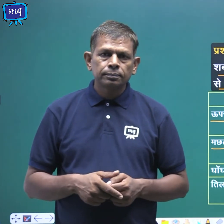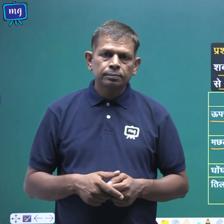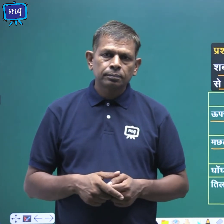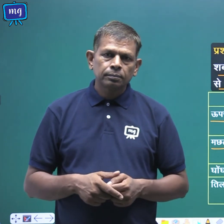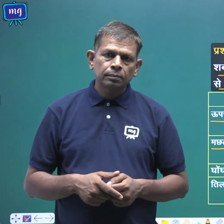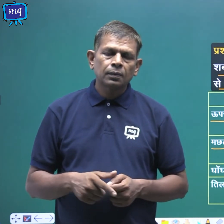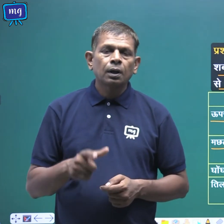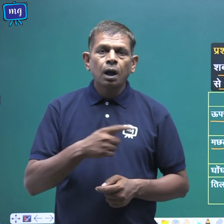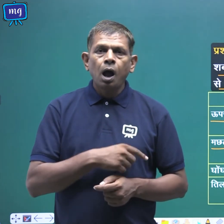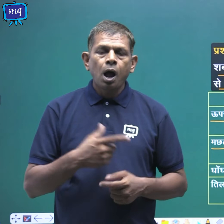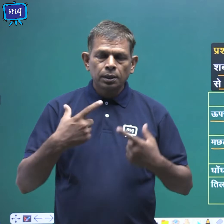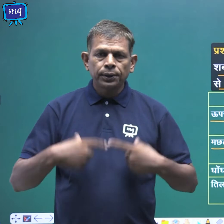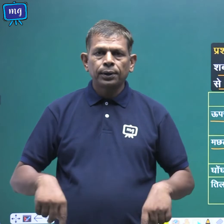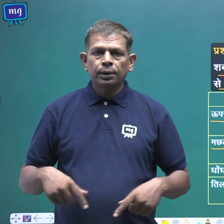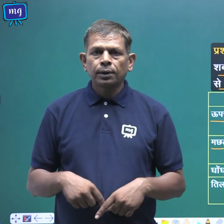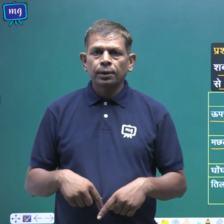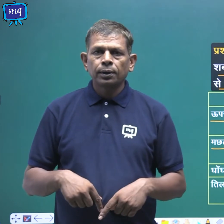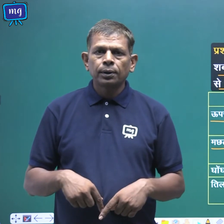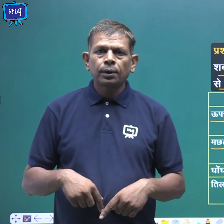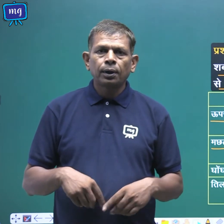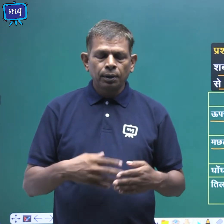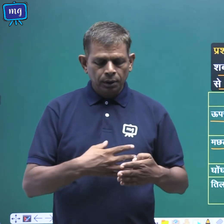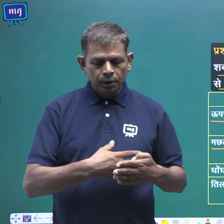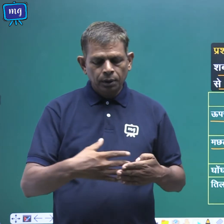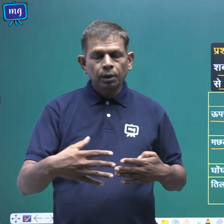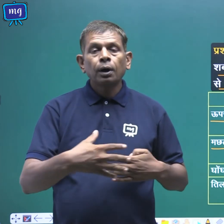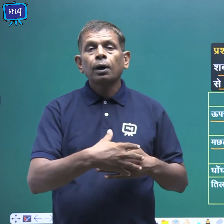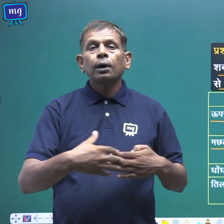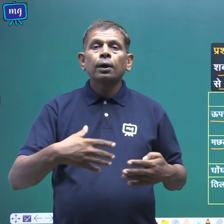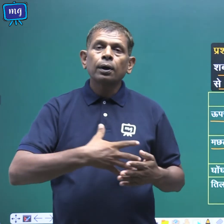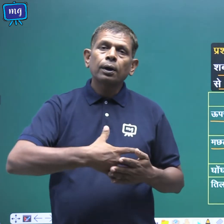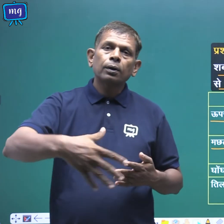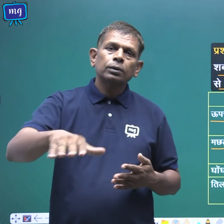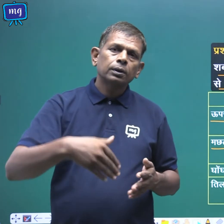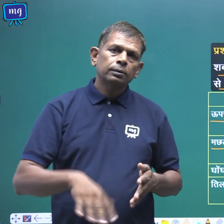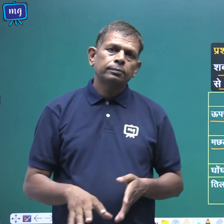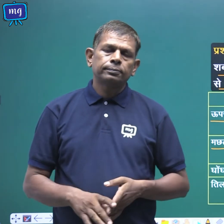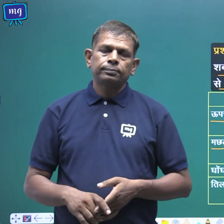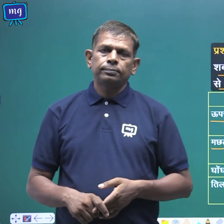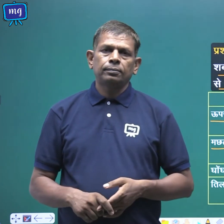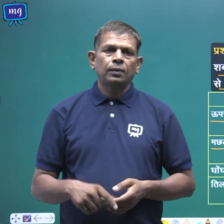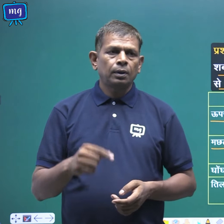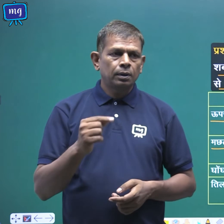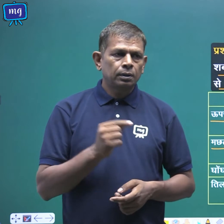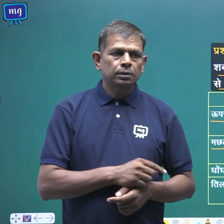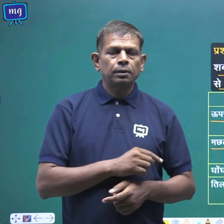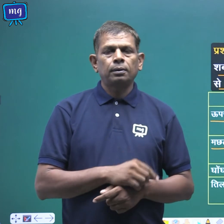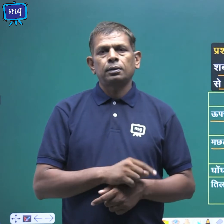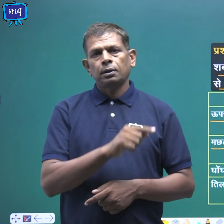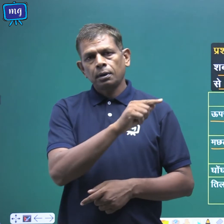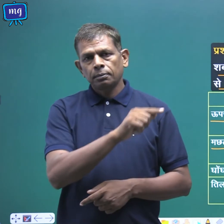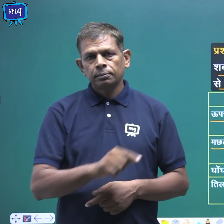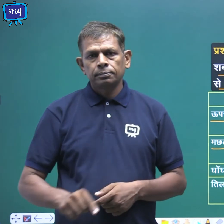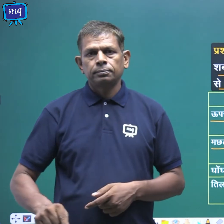काशरीर धारा रेखिये होता है तो इसको इससे